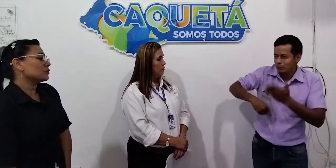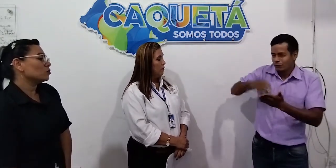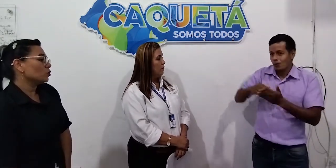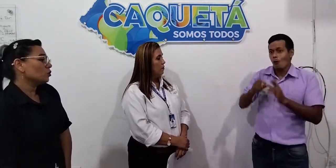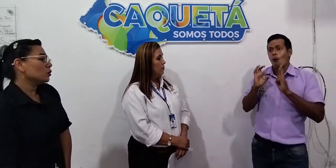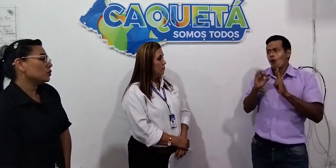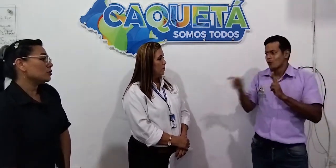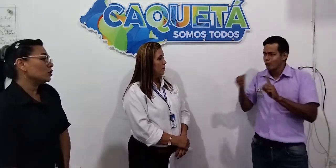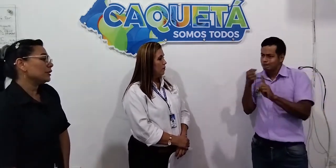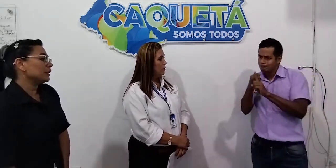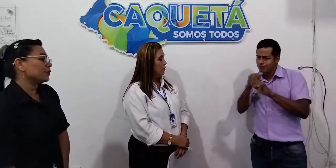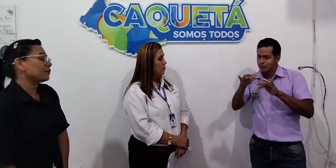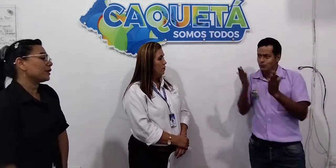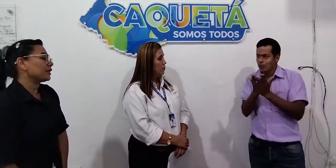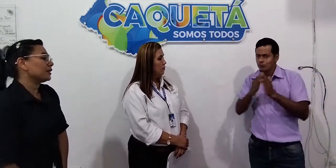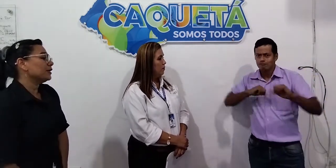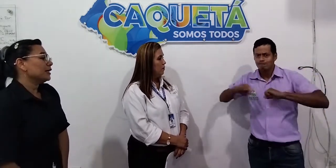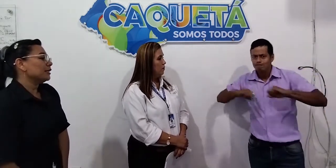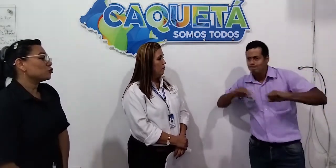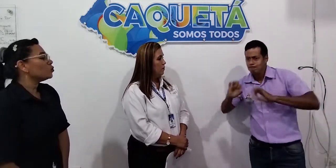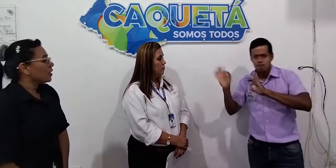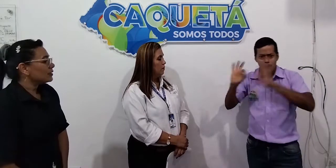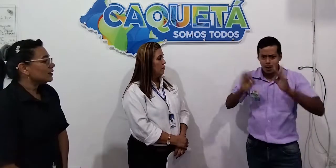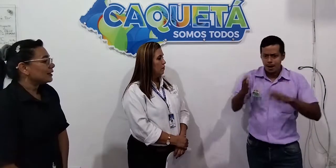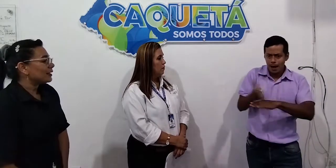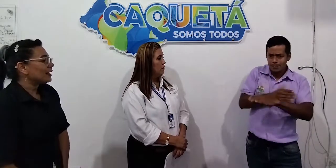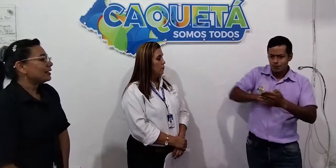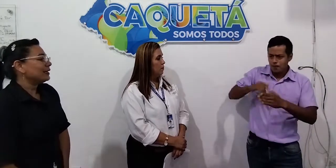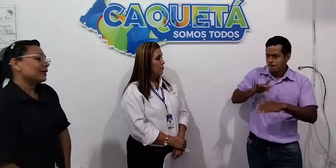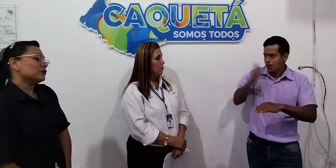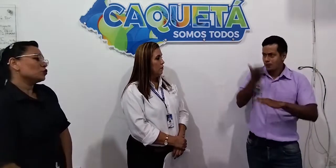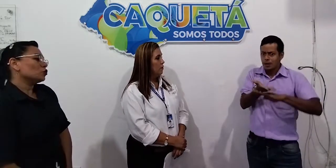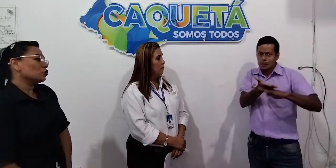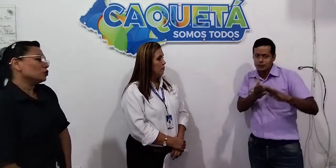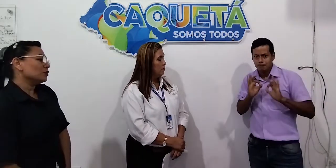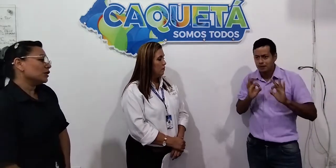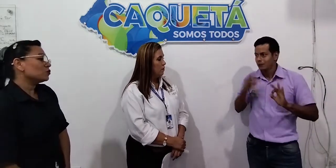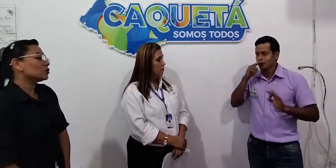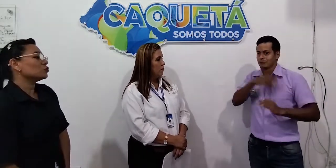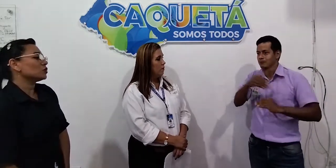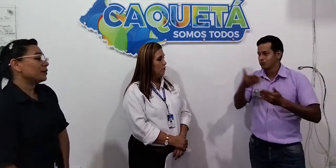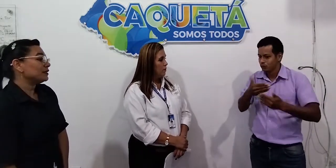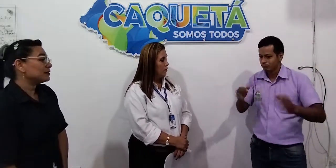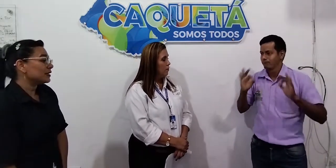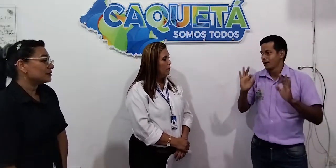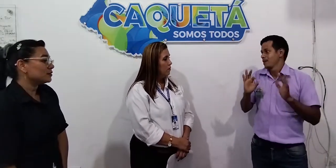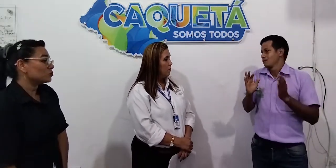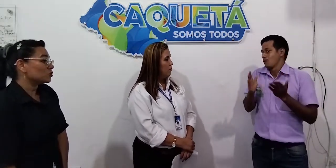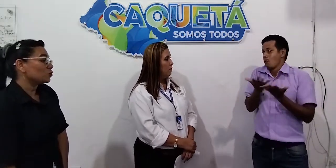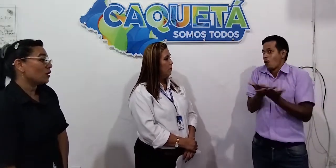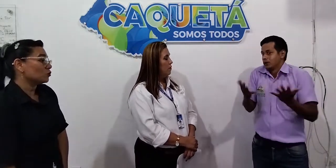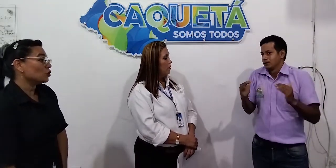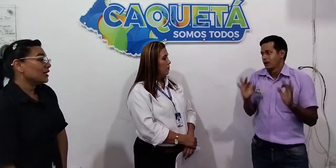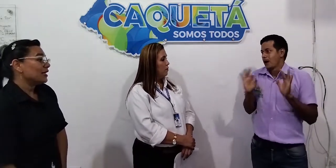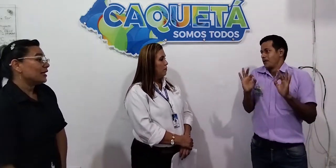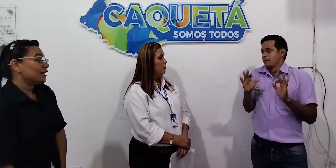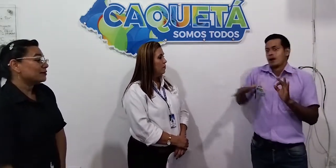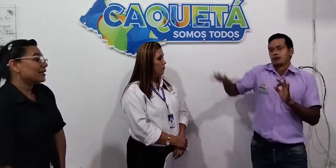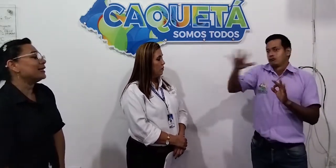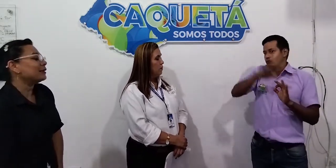caso el modelo lingüístico del intérprete para que ellos puedan tener la equidad en sus conocimientos, en sus aprendizajes y entonces podamos seguir